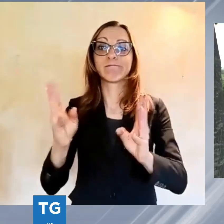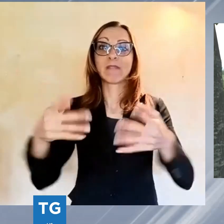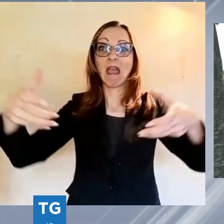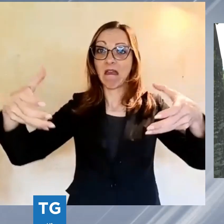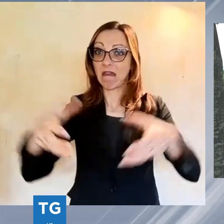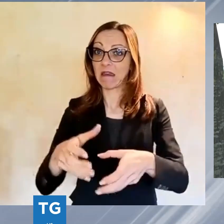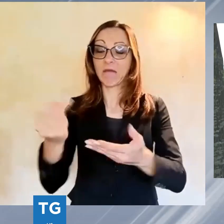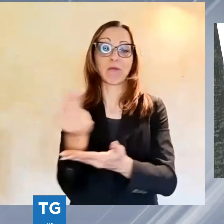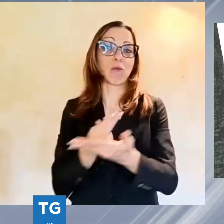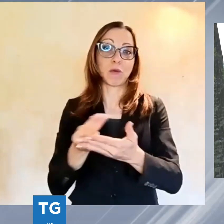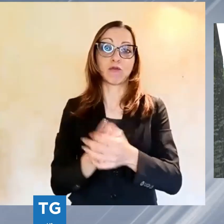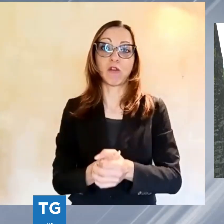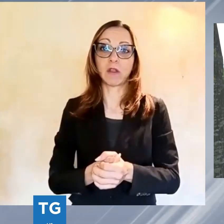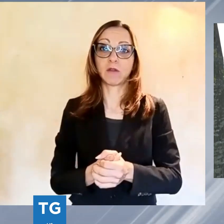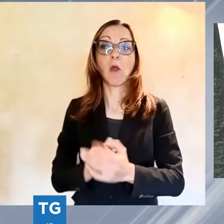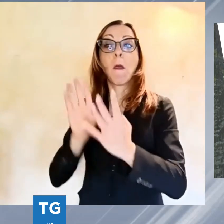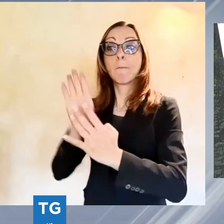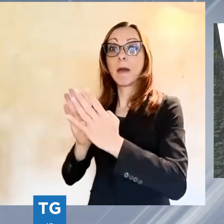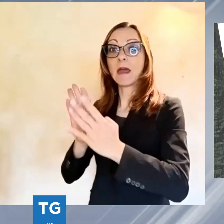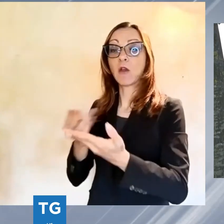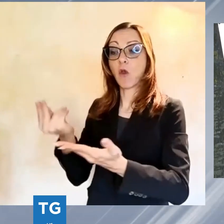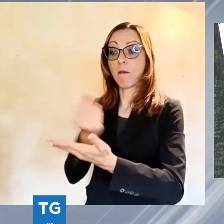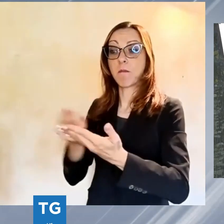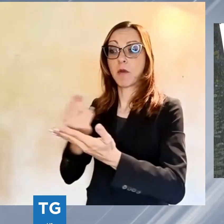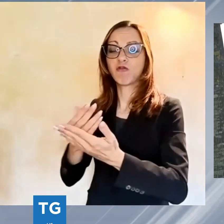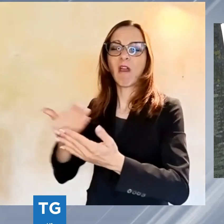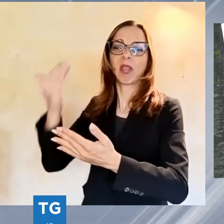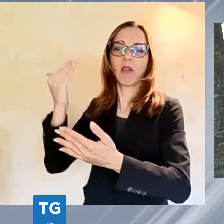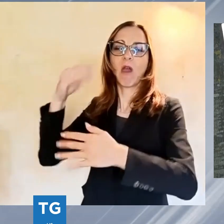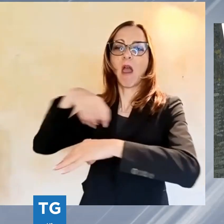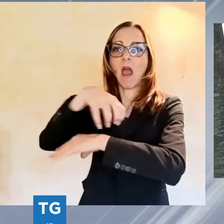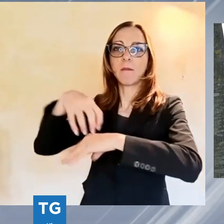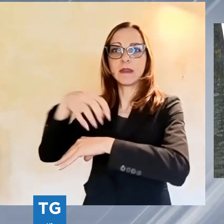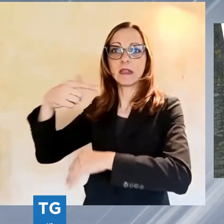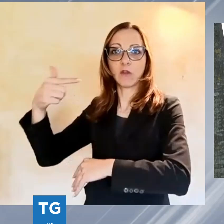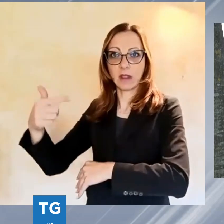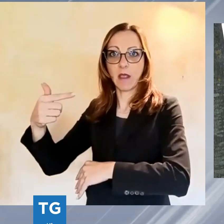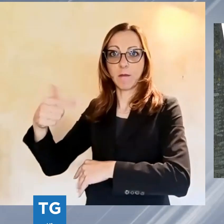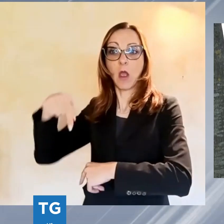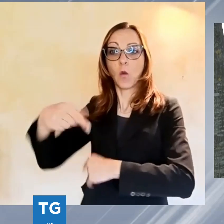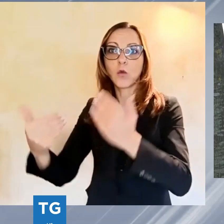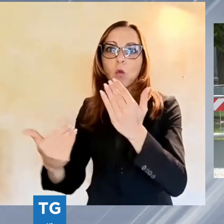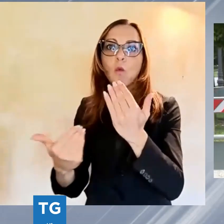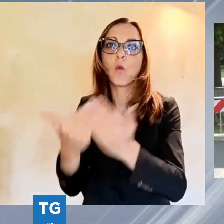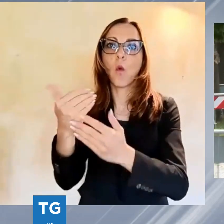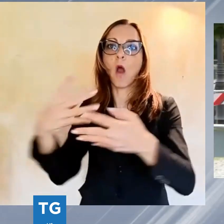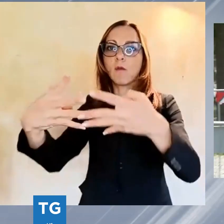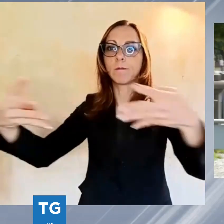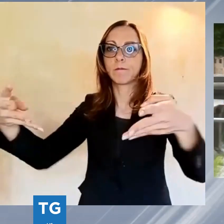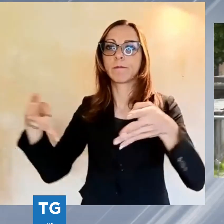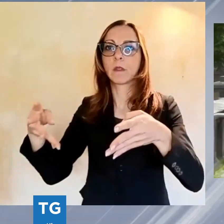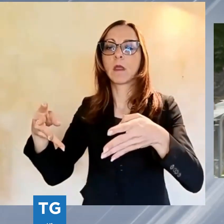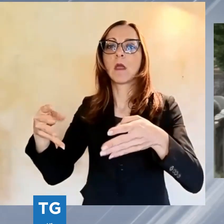Rispetto al precedente progetto, quello dell'amministrazione Tambellini, le balaustre saranno ridotte di due terzi. Queste